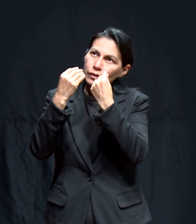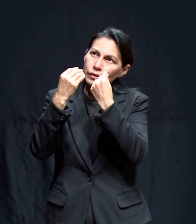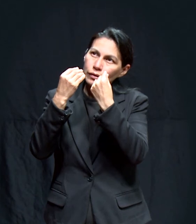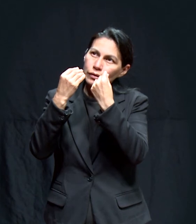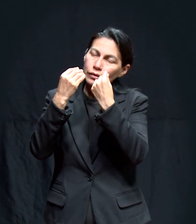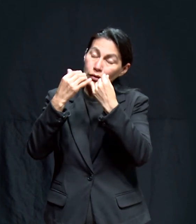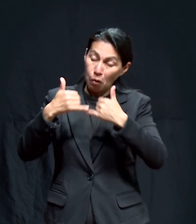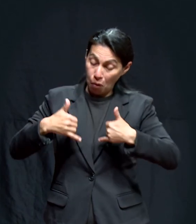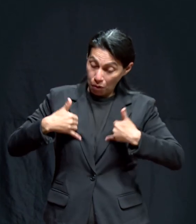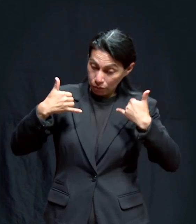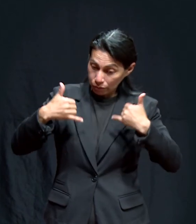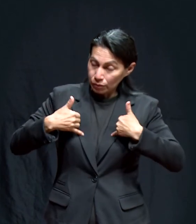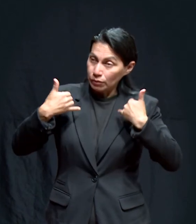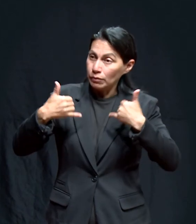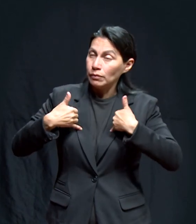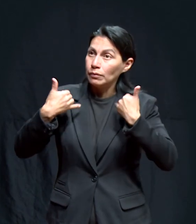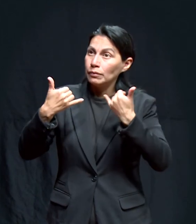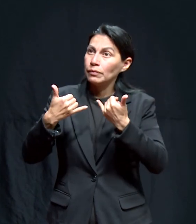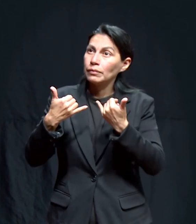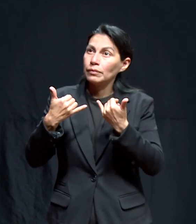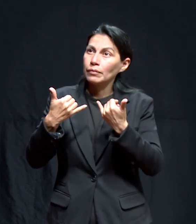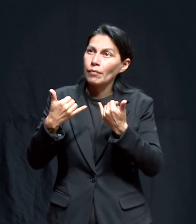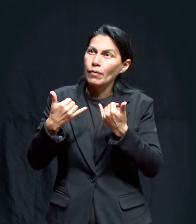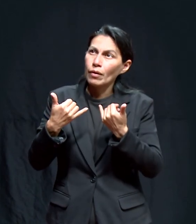toda mi vida, en mi juventud,